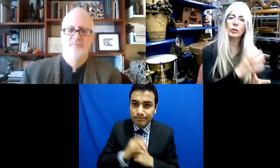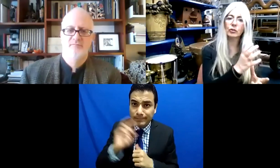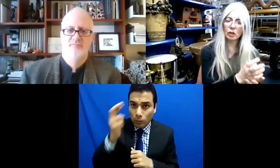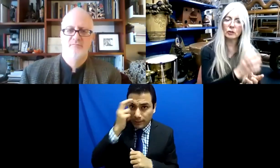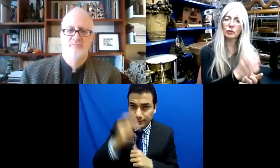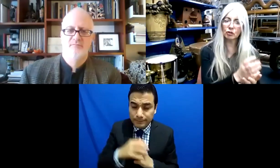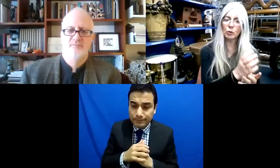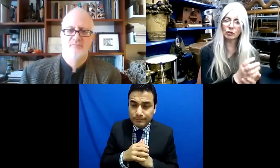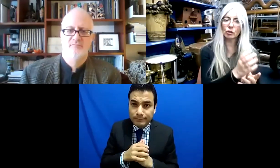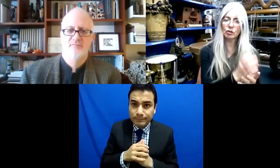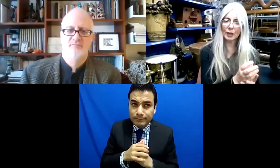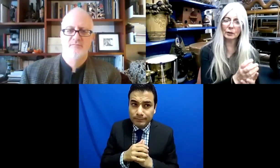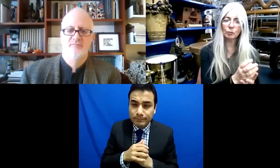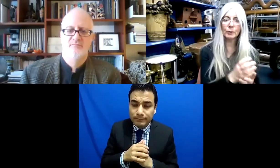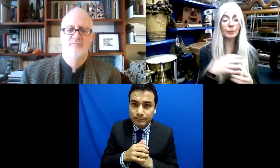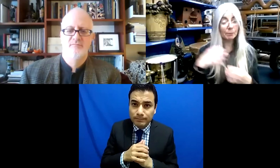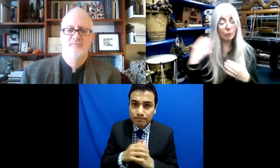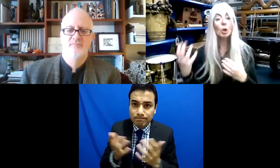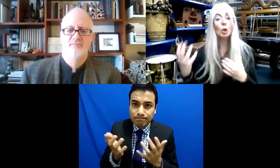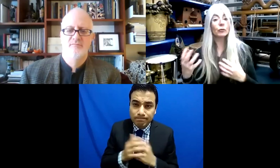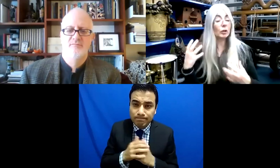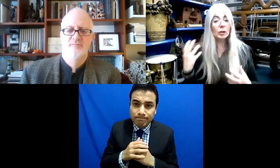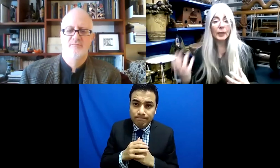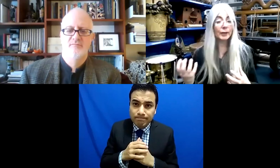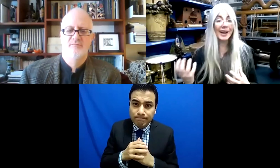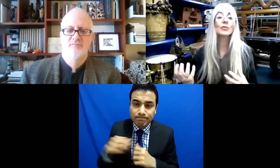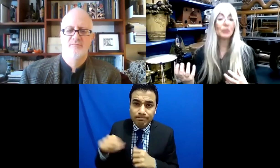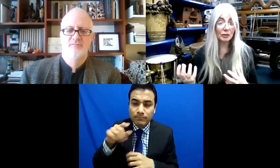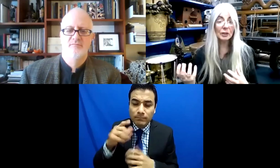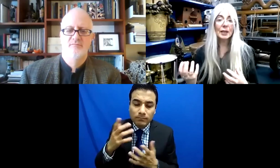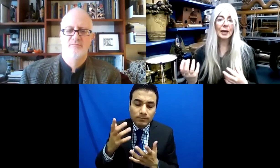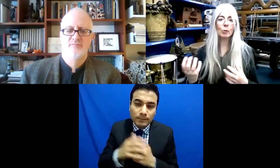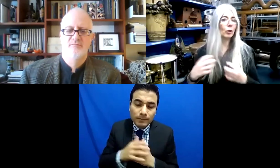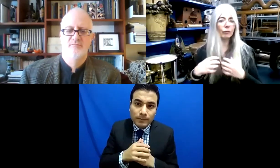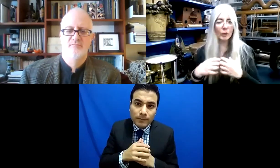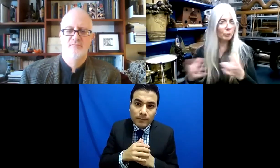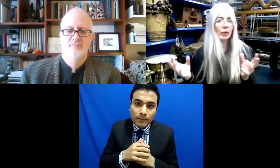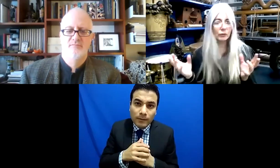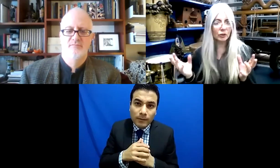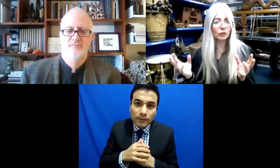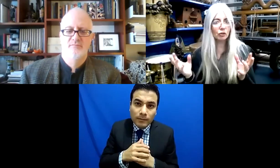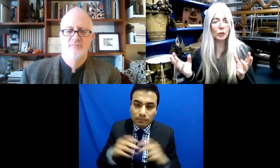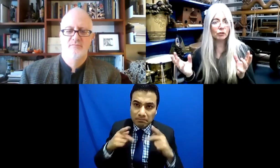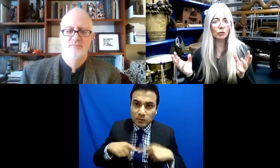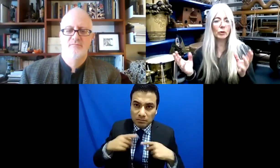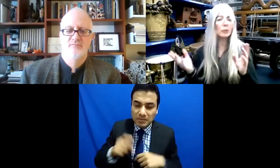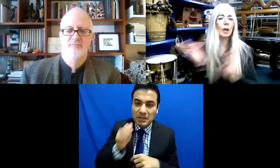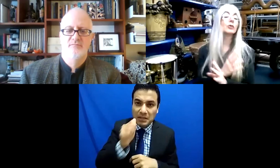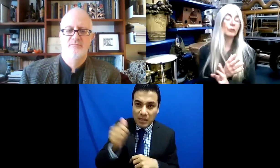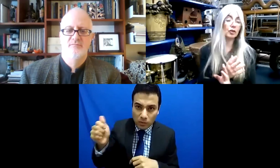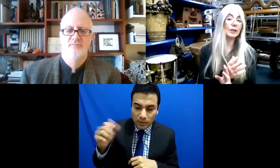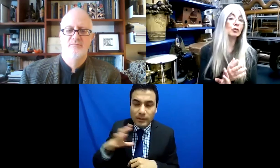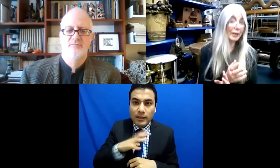únicamente en individuos que enfrentaron un reto por nacimiento. Sino personas también